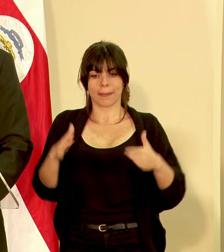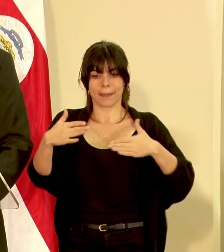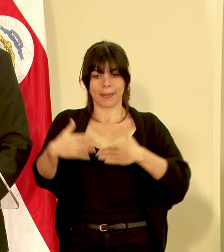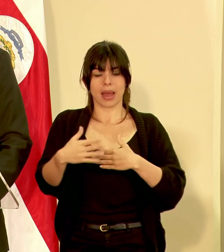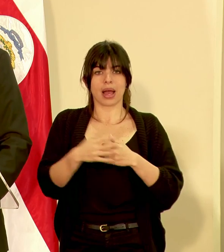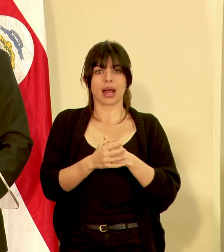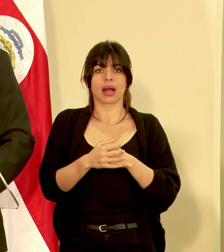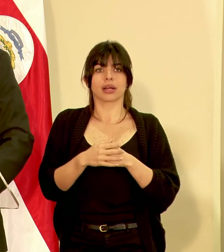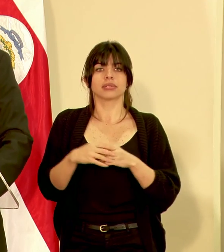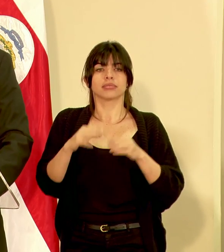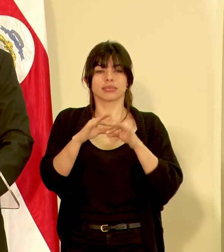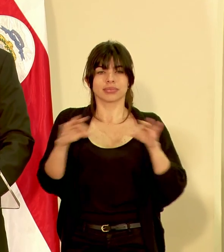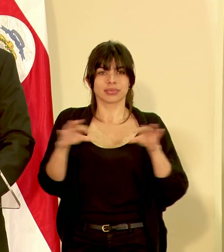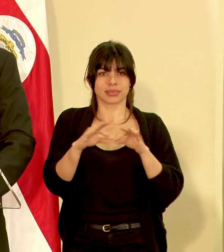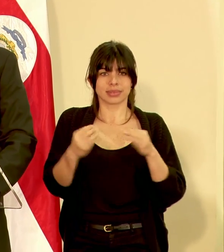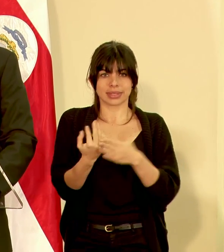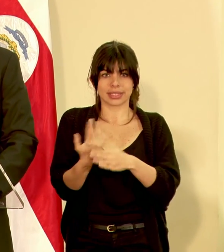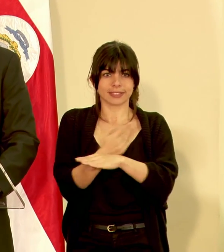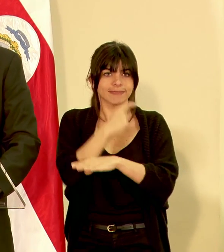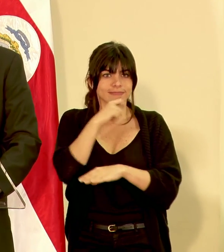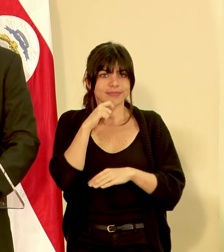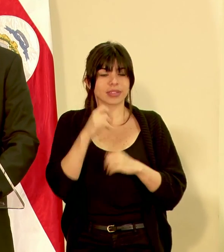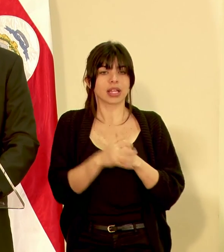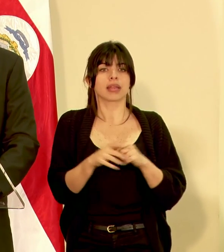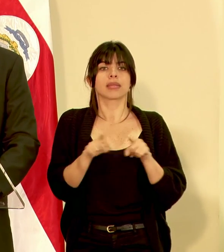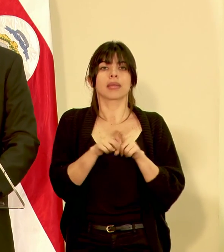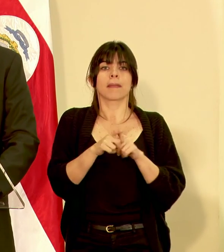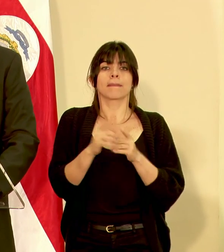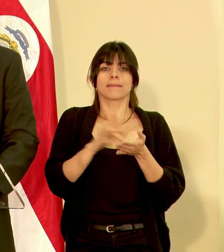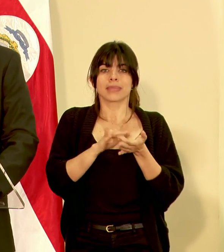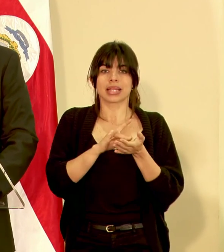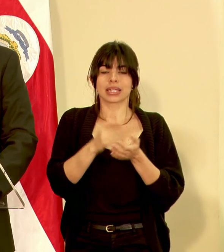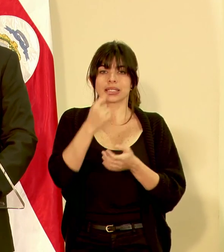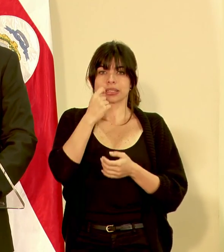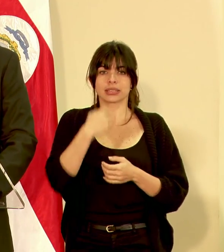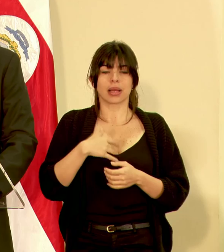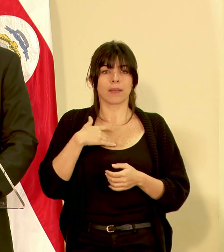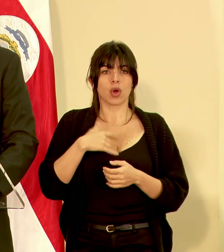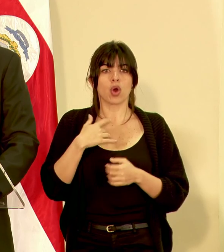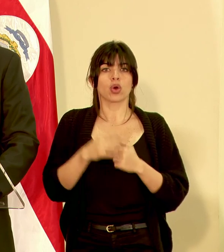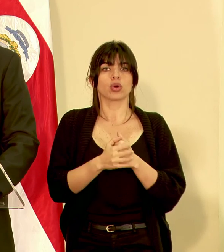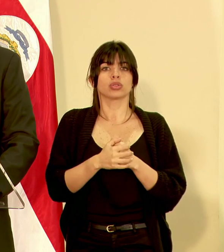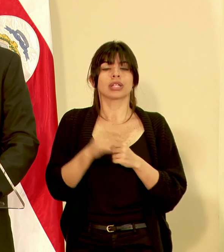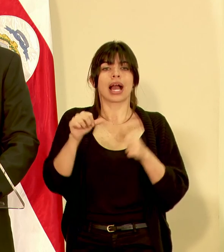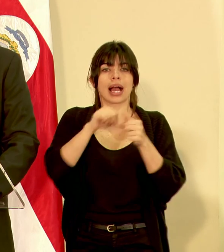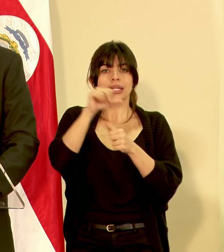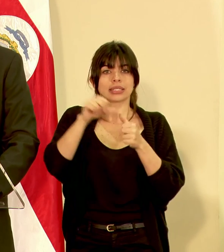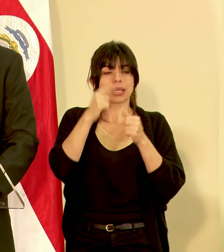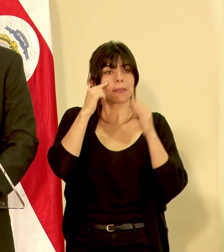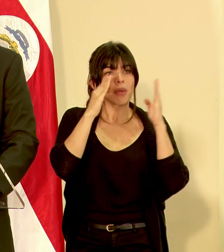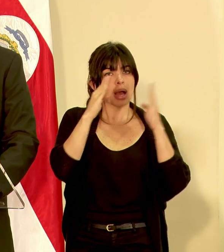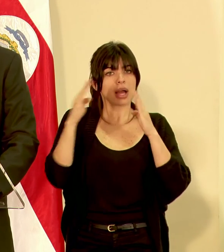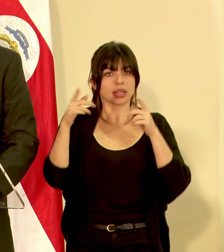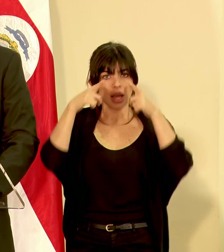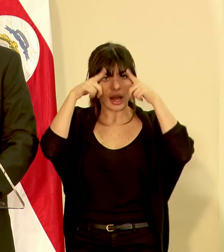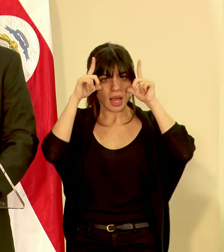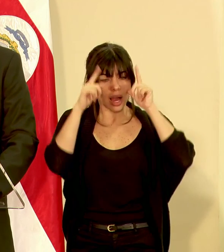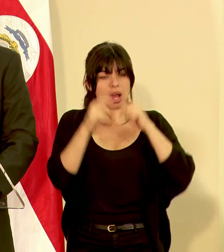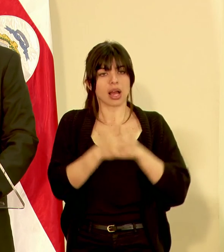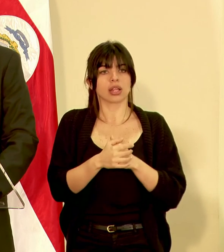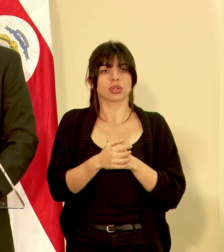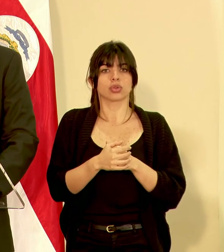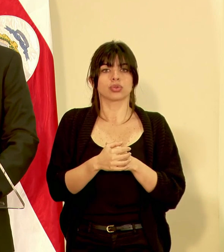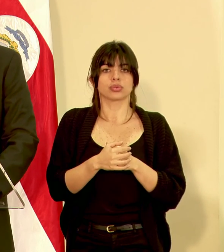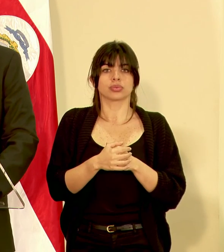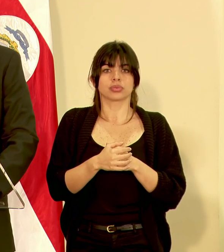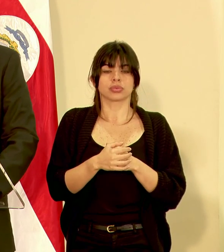también medicamentos como broncolíticos espectorantes y aceite mineral para atención del ganado los cuales han